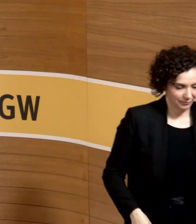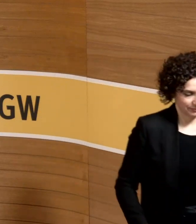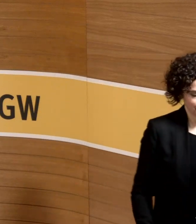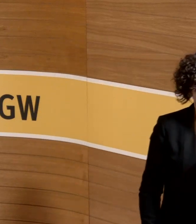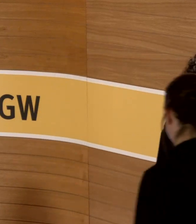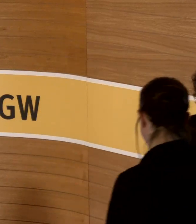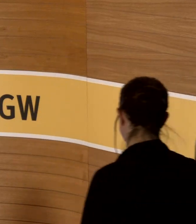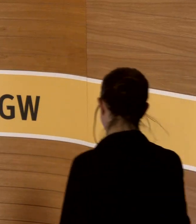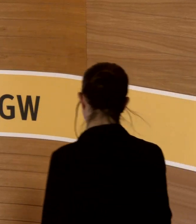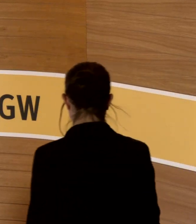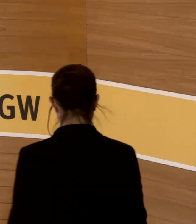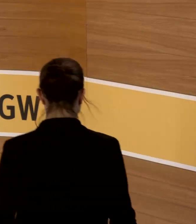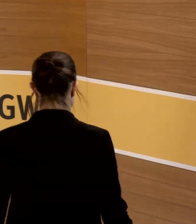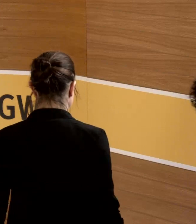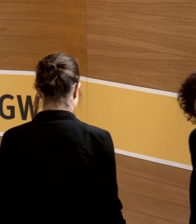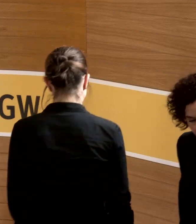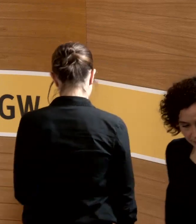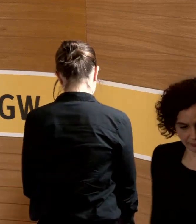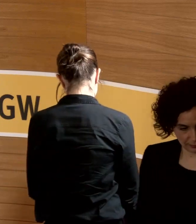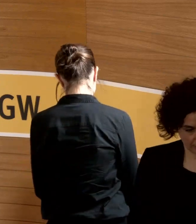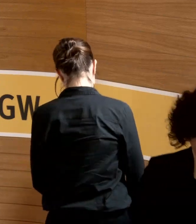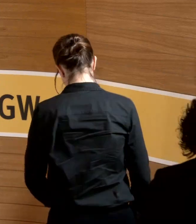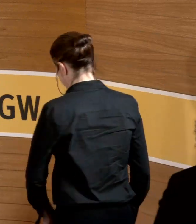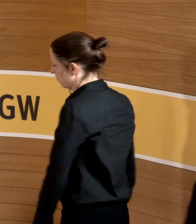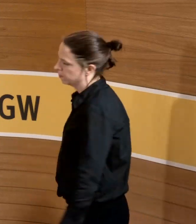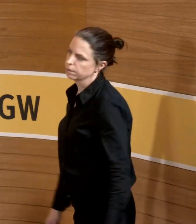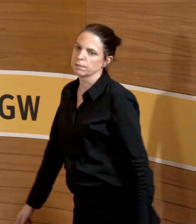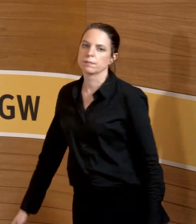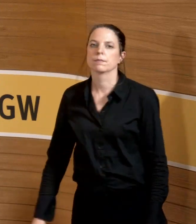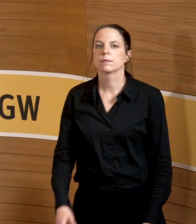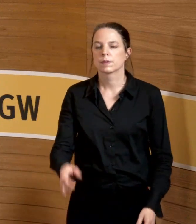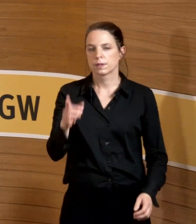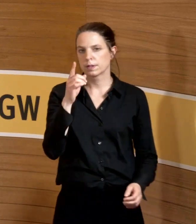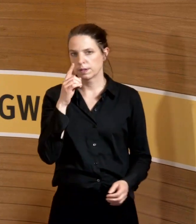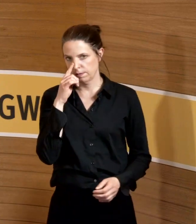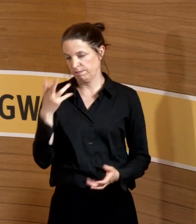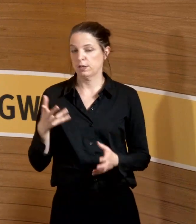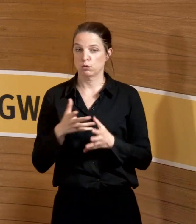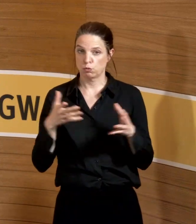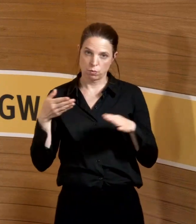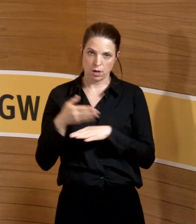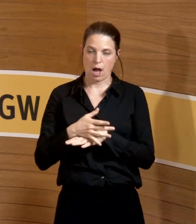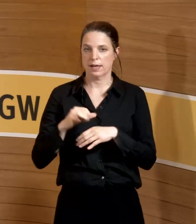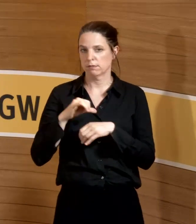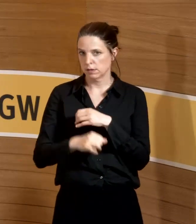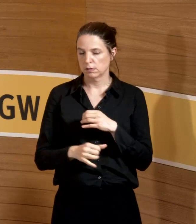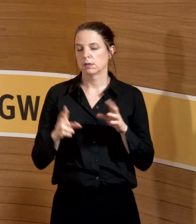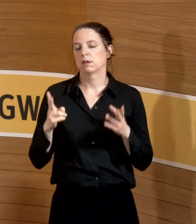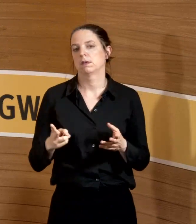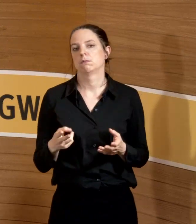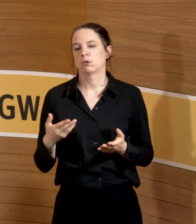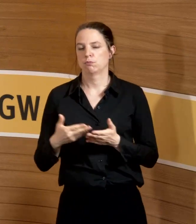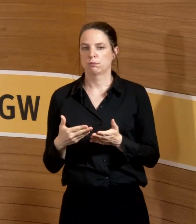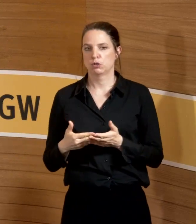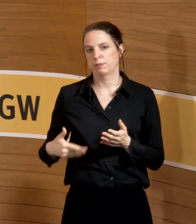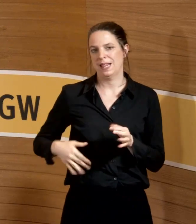Eingriffen durchaus screenen bezüglich Hepatitis B, sollte man eher geimpft sein, aber C